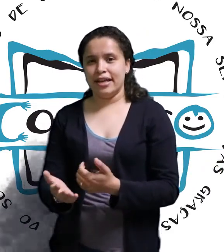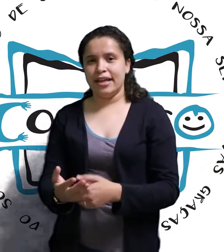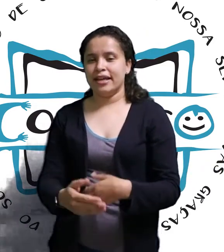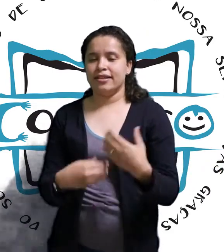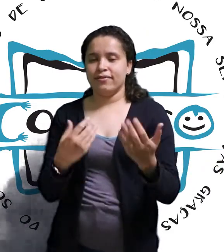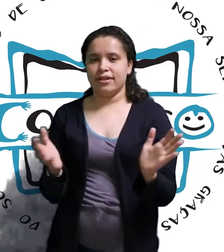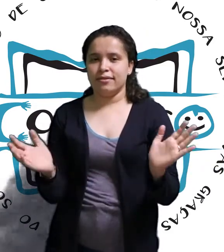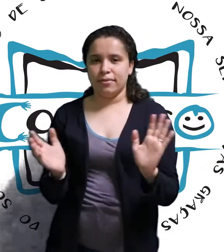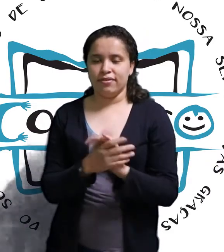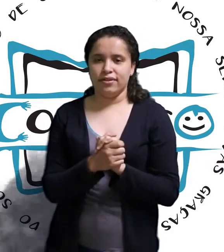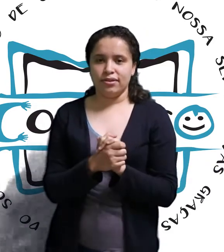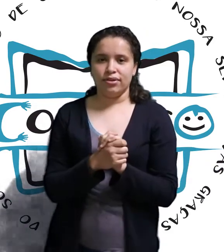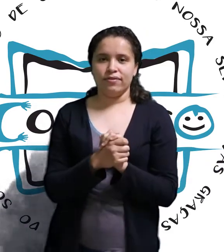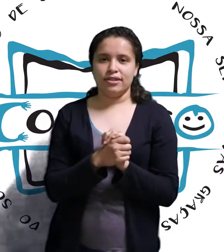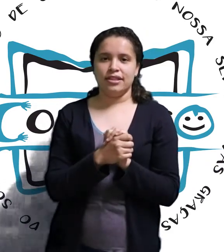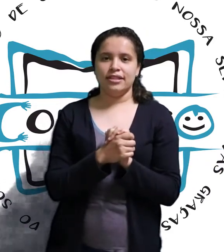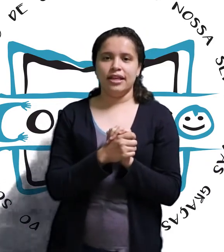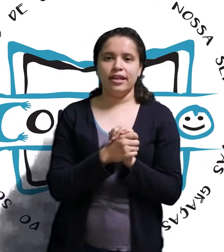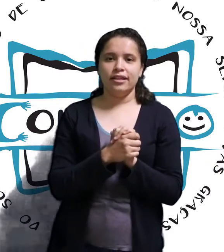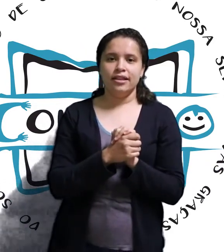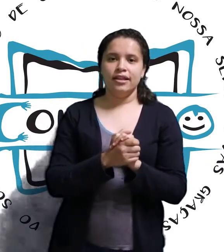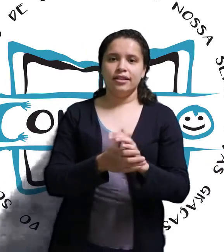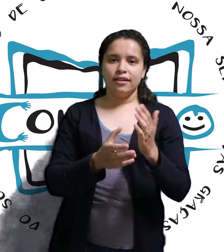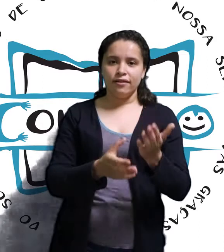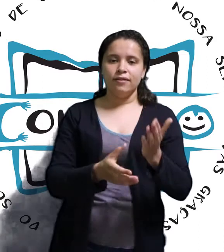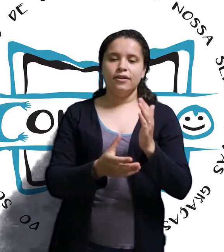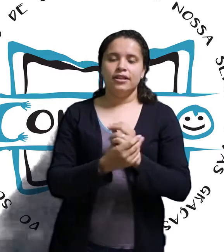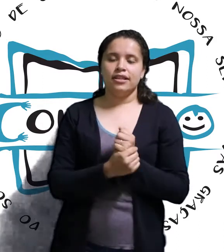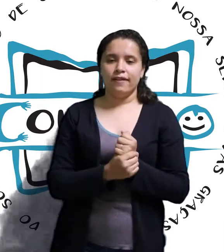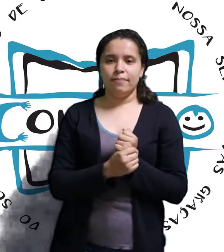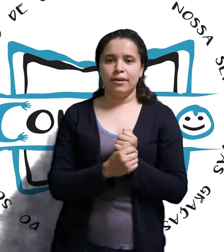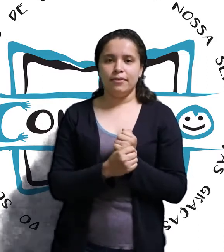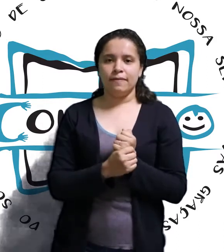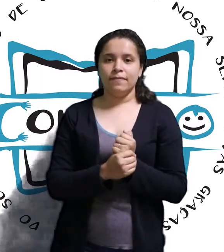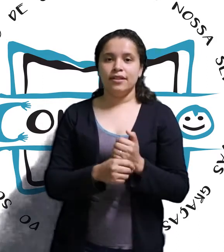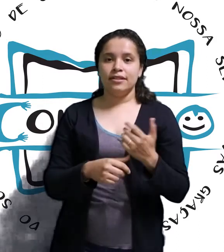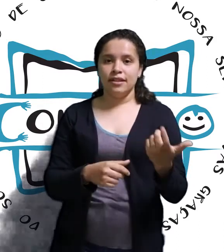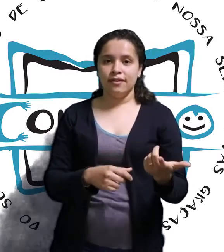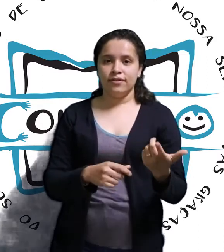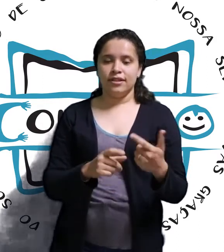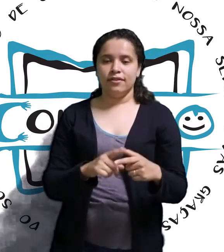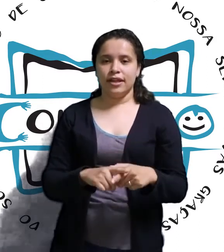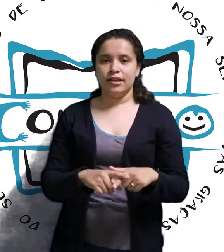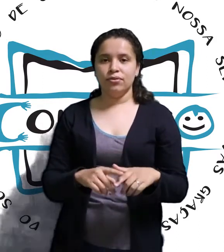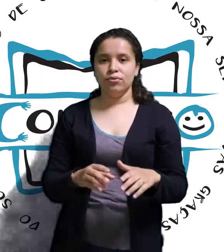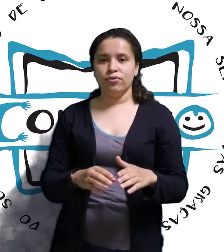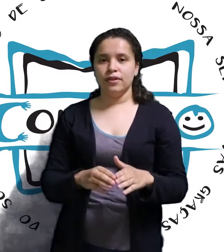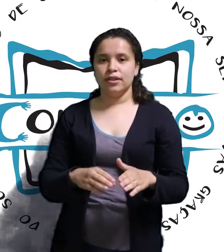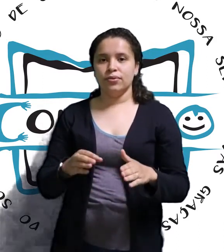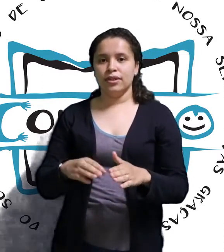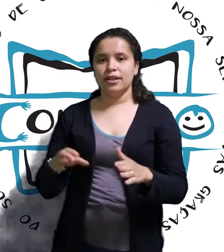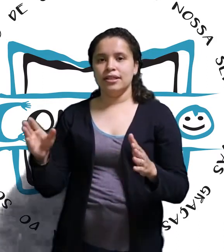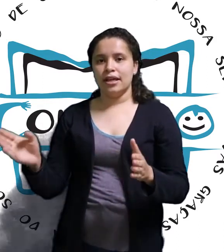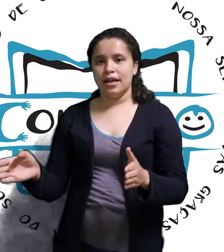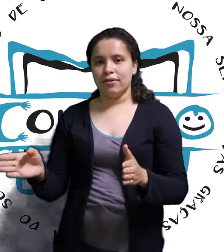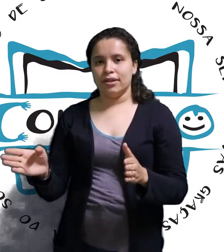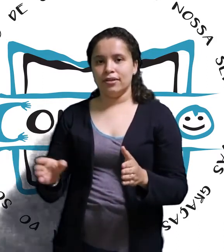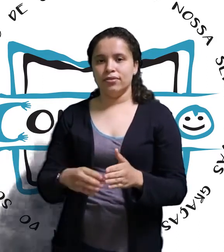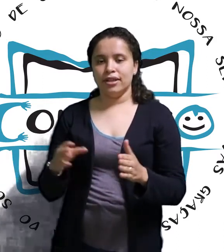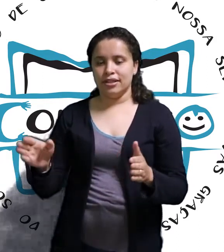regras, que vocês possam fazer o que vocês quiserem? Então, escreve para mim. Se vocês ficarem com dúvida durante a aula, durante